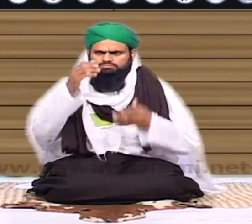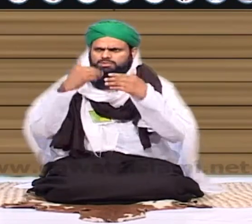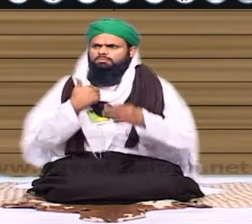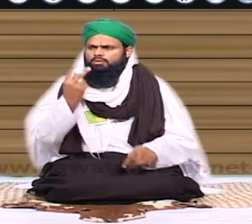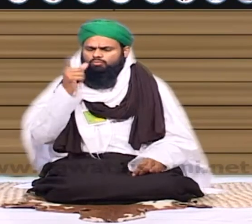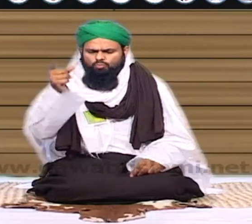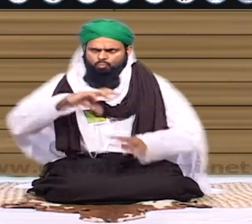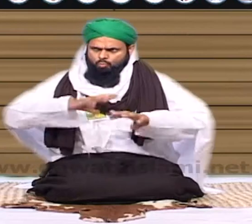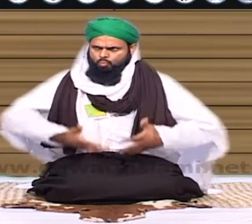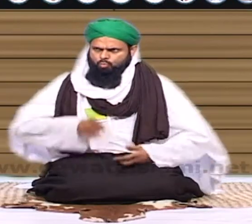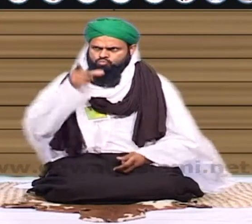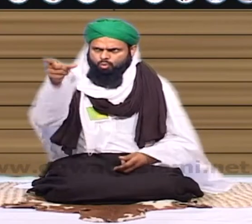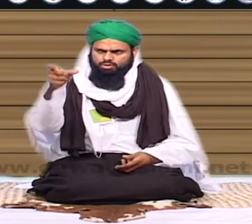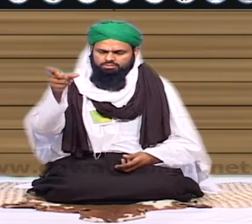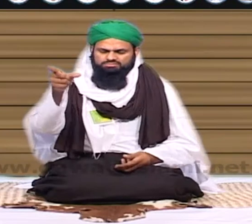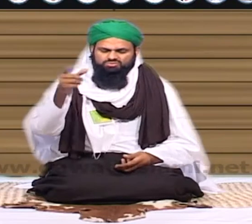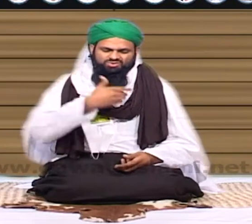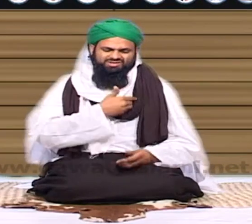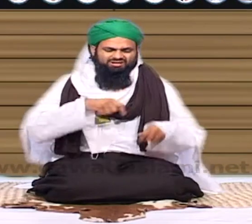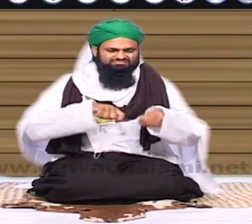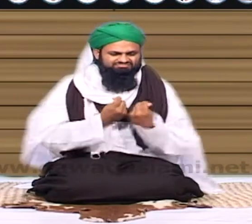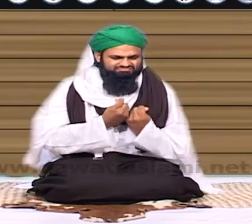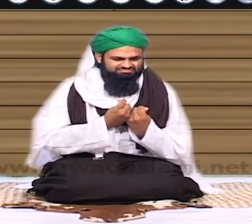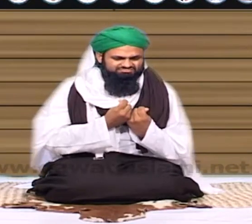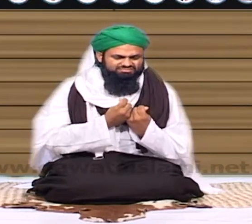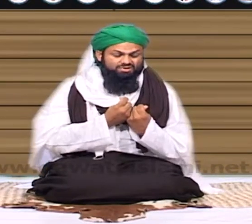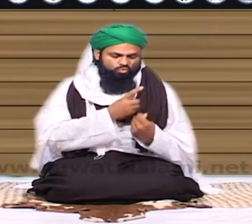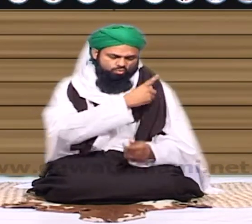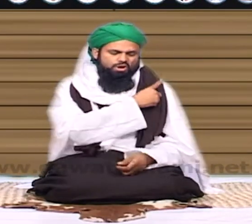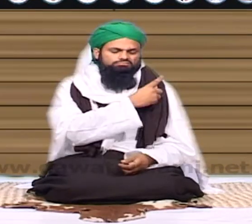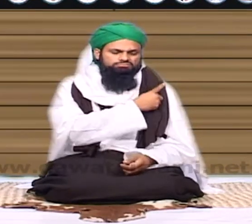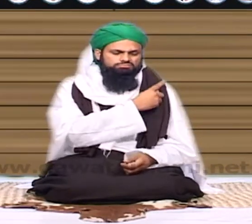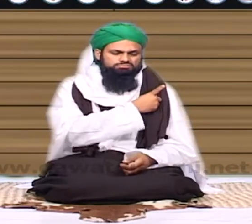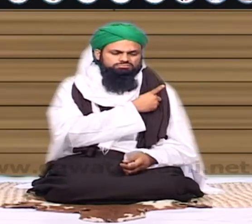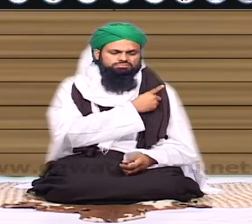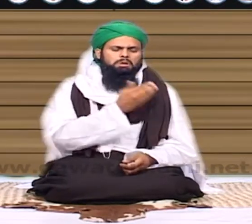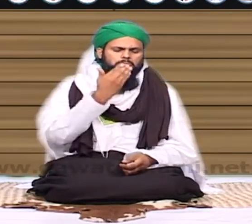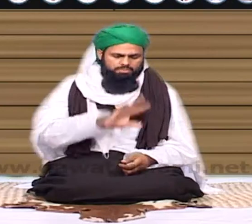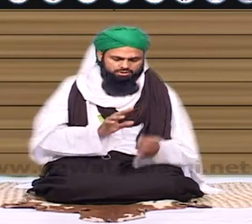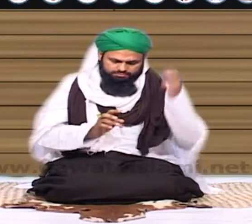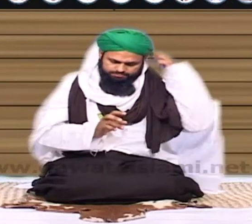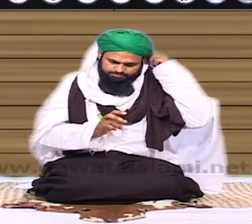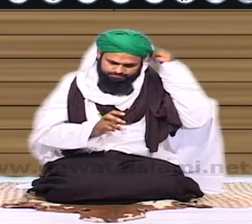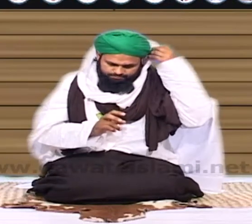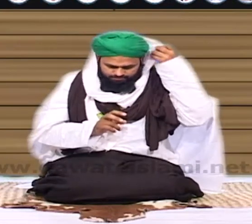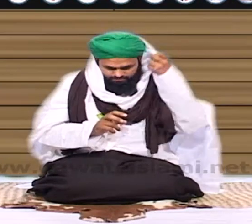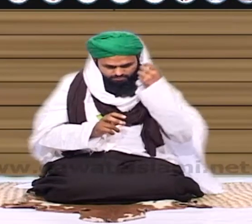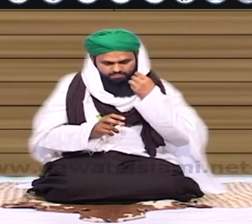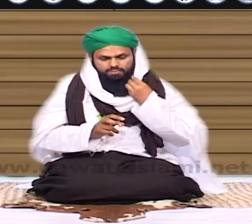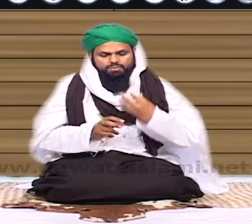جائز ہو جائے گا سامنے کہنا بھی تو حرام ہے جبکہ اس کی دل آزاری ہوتی ہو اب جارے کوئی بیچارہ موٹا ہے اس